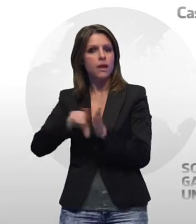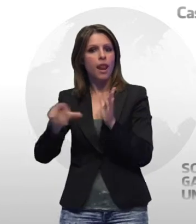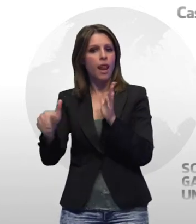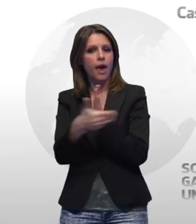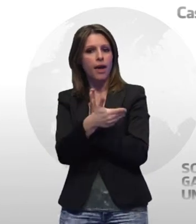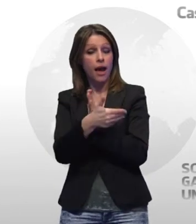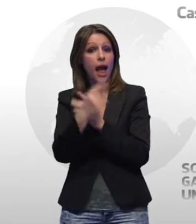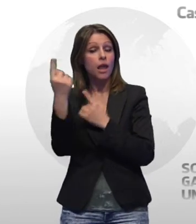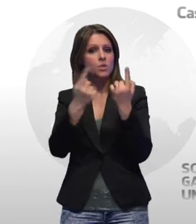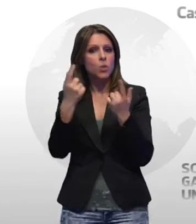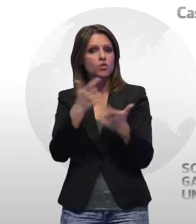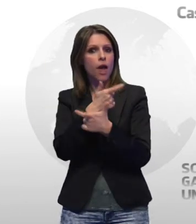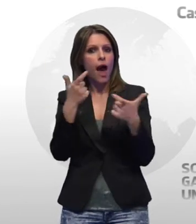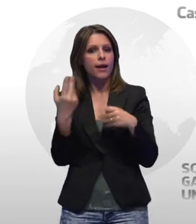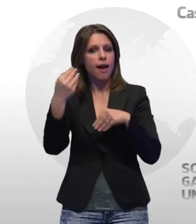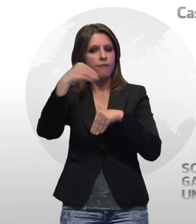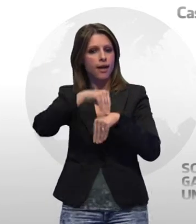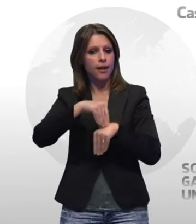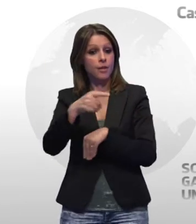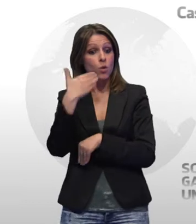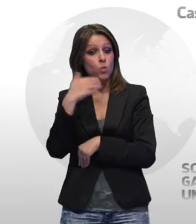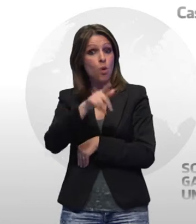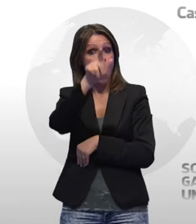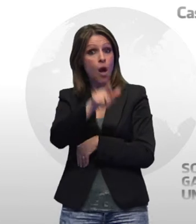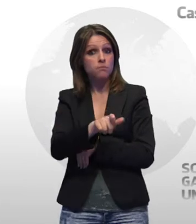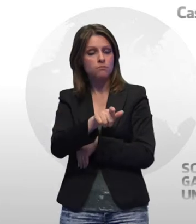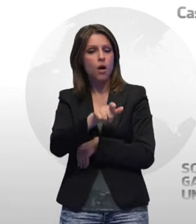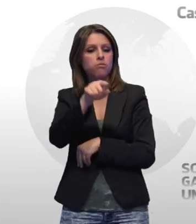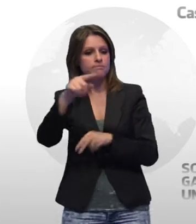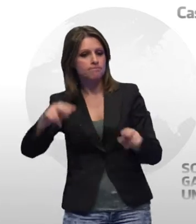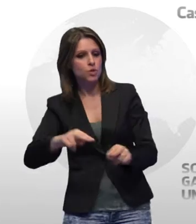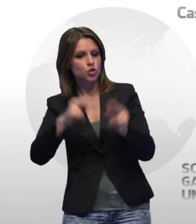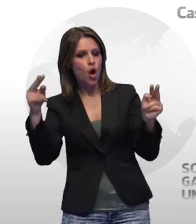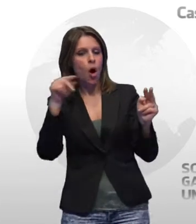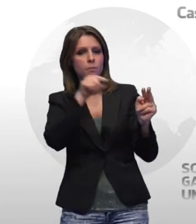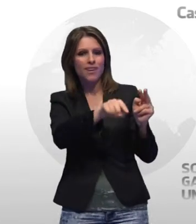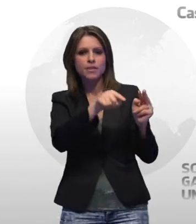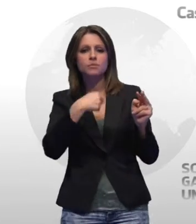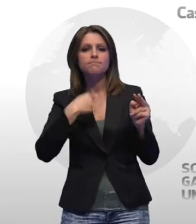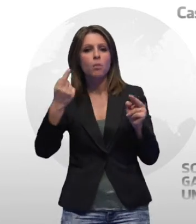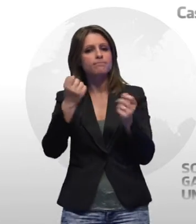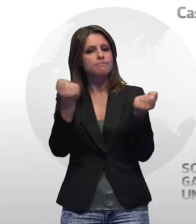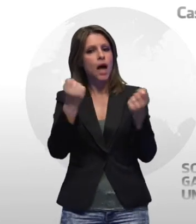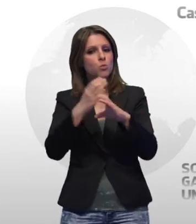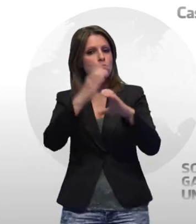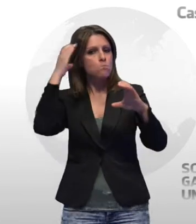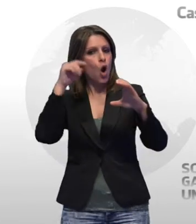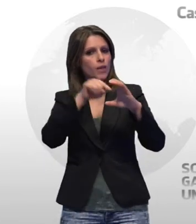L'uomo è stato sorpreso mentre scaricava gasolio con un tubo in gomma dalla